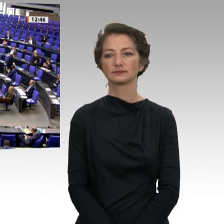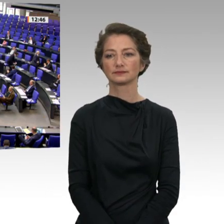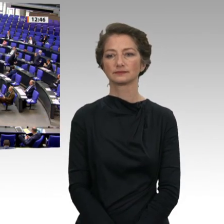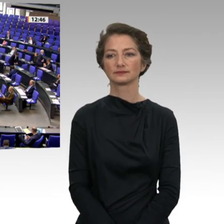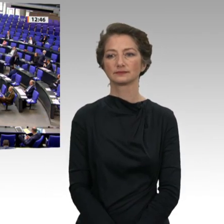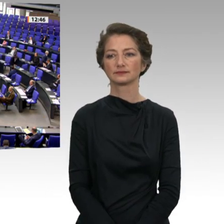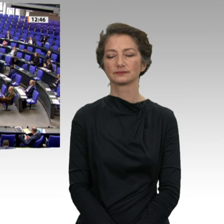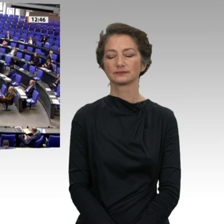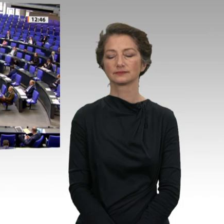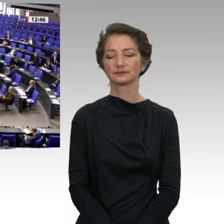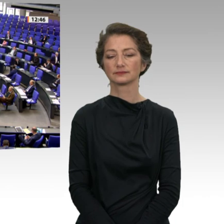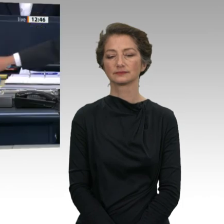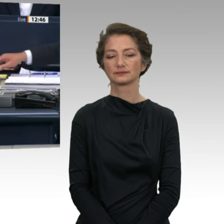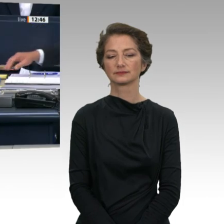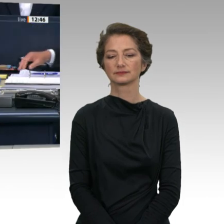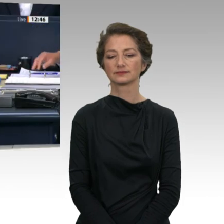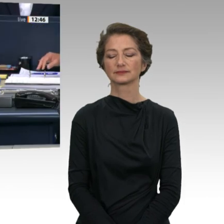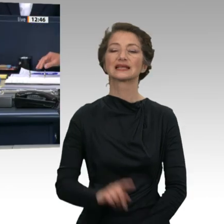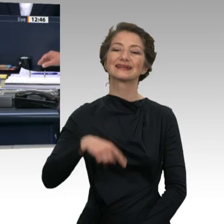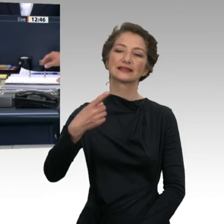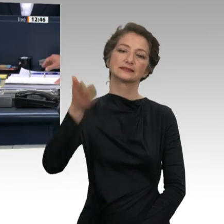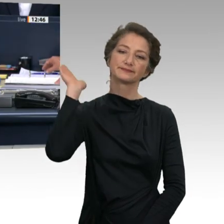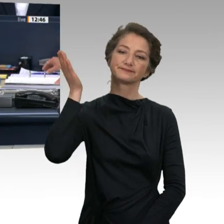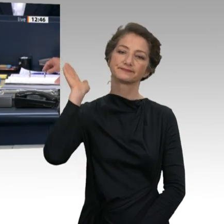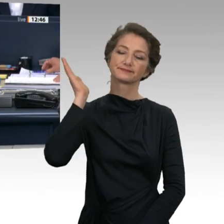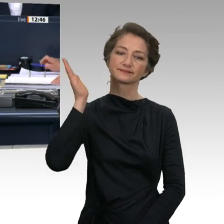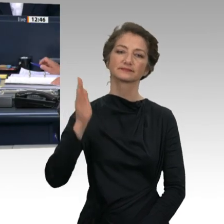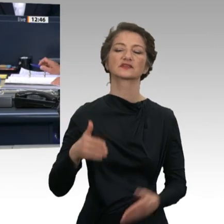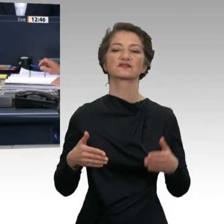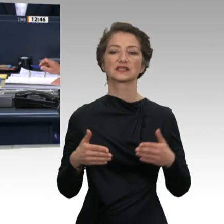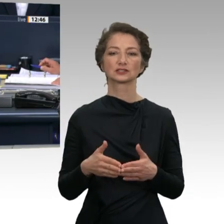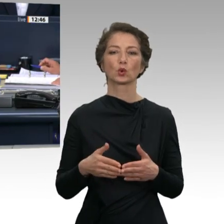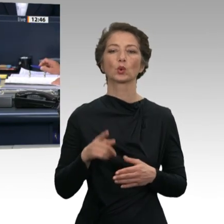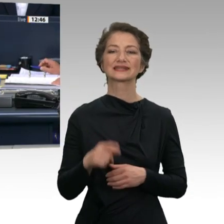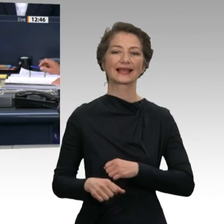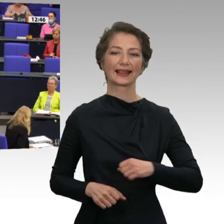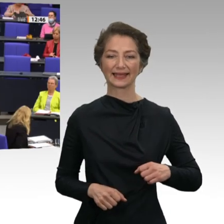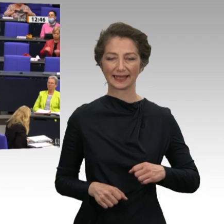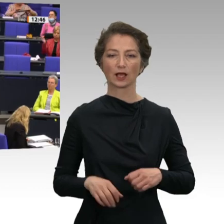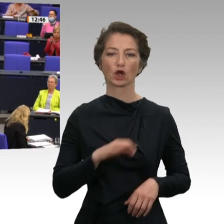Vielen Dank. Nächster Redner ist für die Fraktion Die Linke der Kollege Matthias Birkwald.